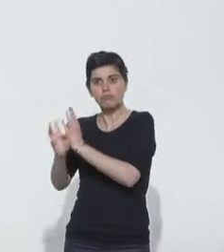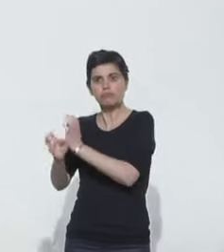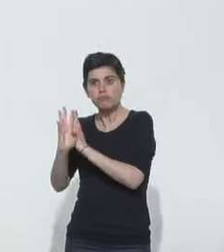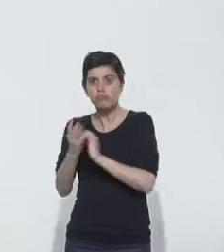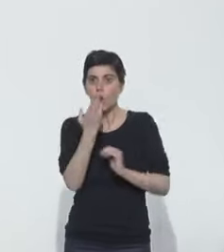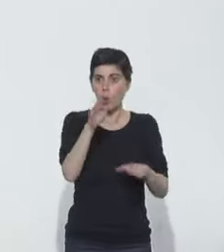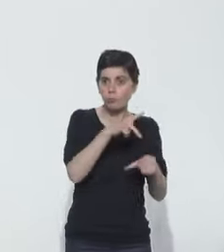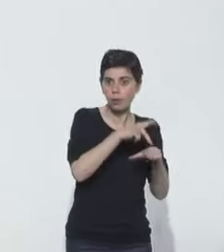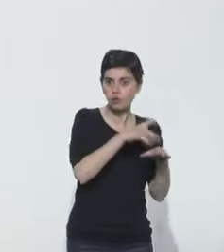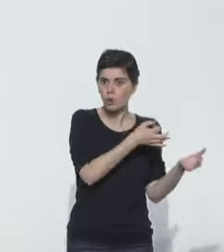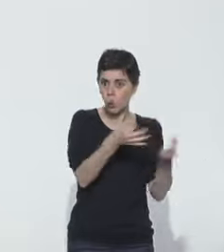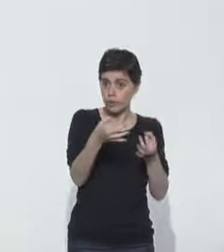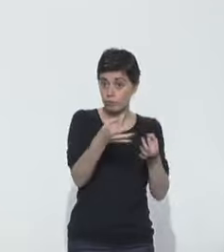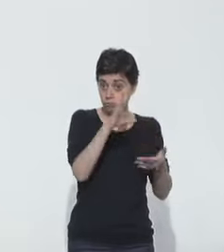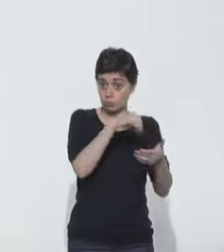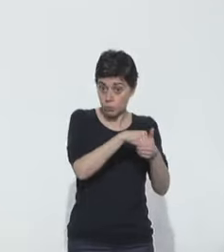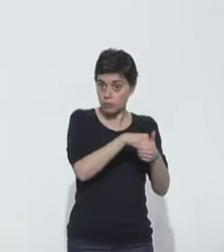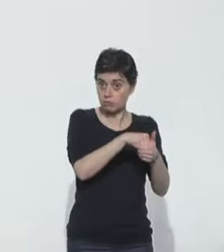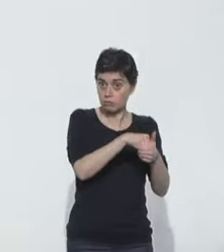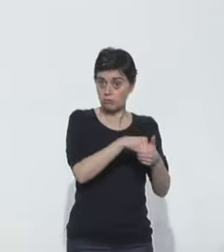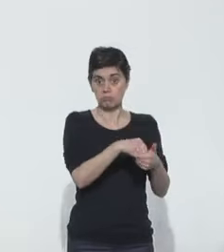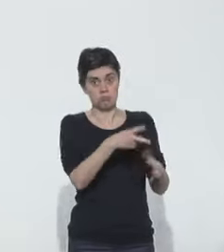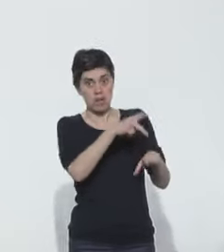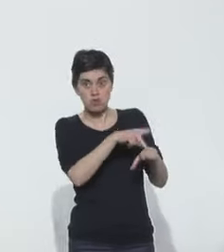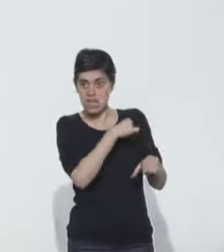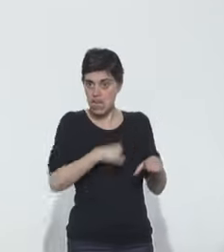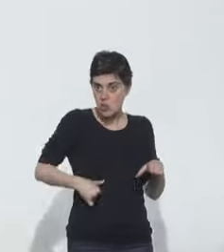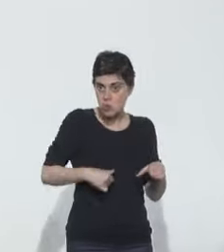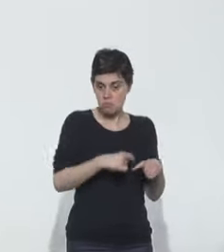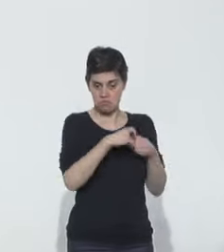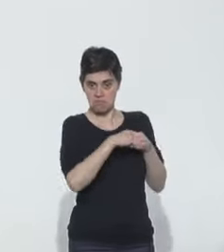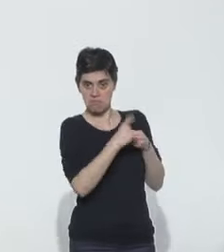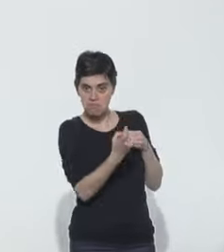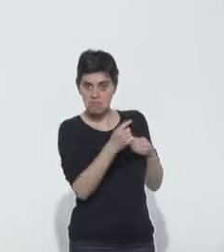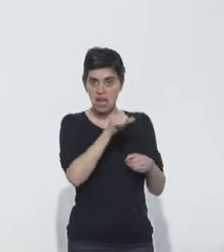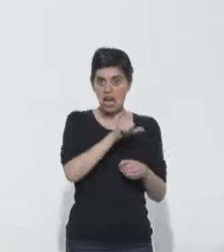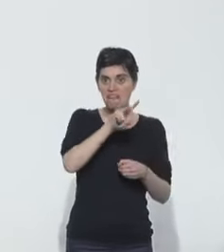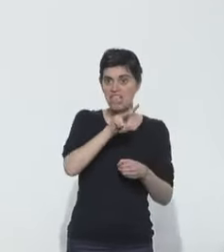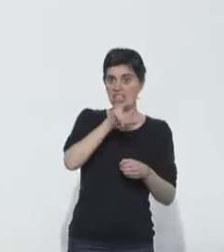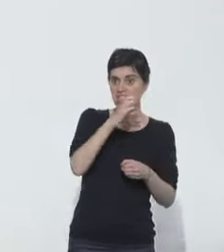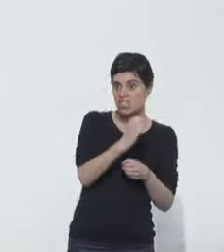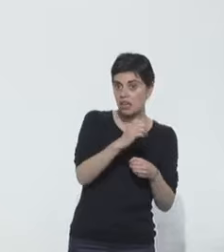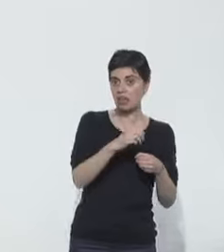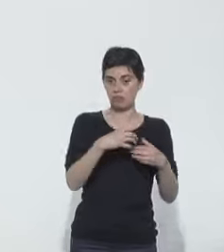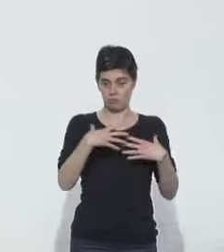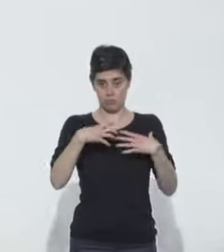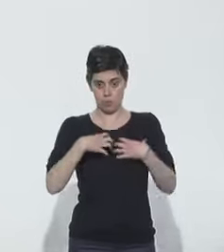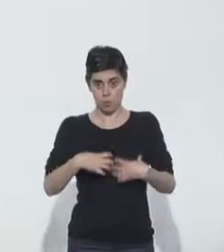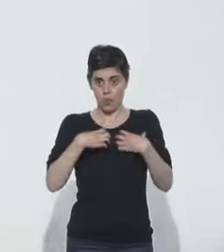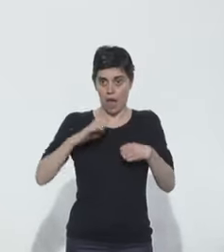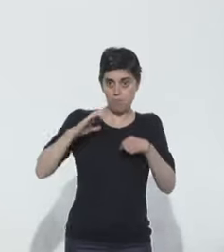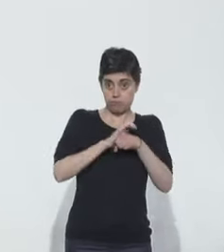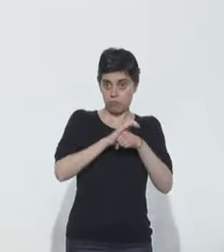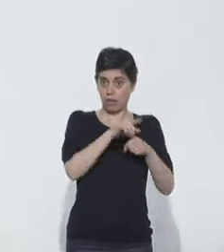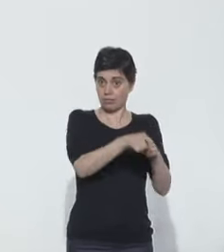les pathologies chroniques, mais aussi les pathologies aigües, comme les infarctus, les accidents vasculaires cérébraux, les embolies pulmonaires. Et donc, le nombre